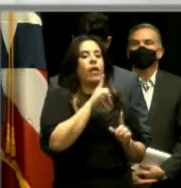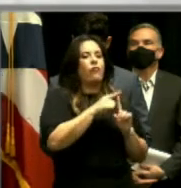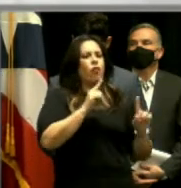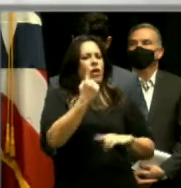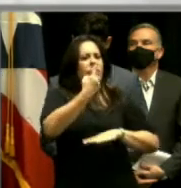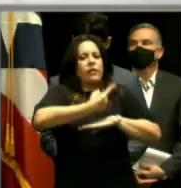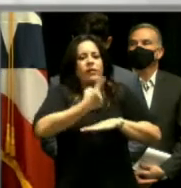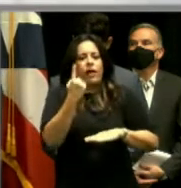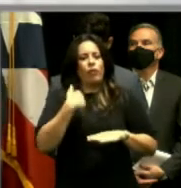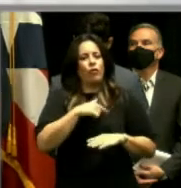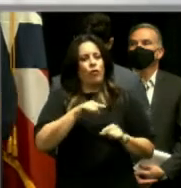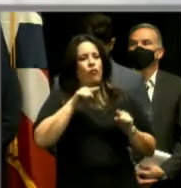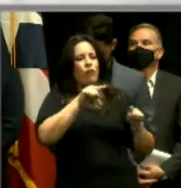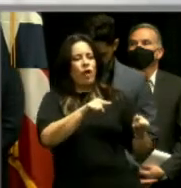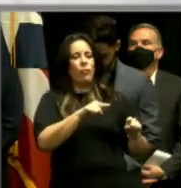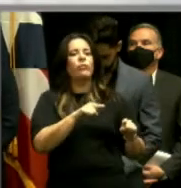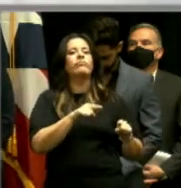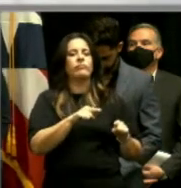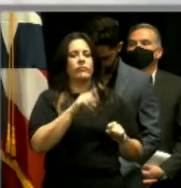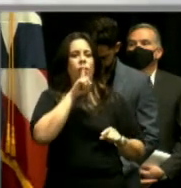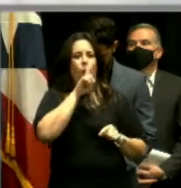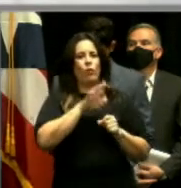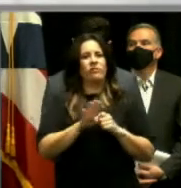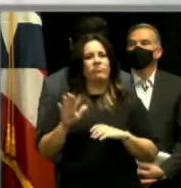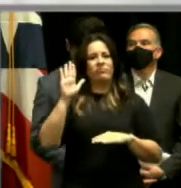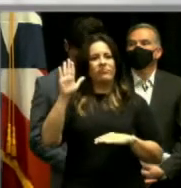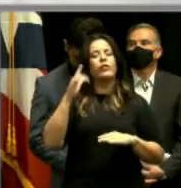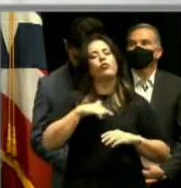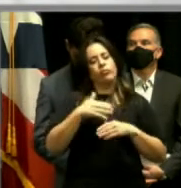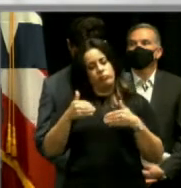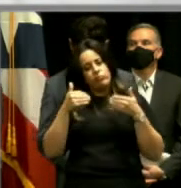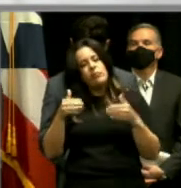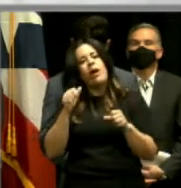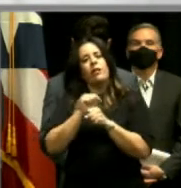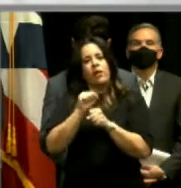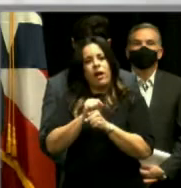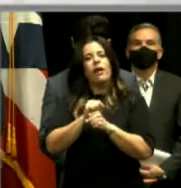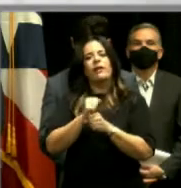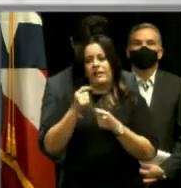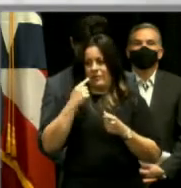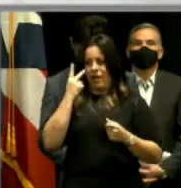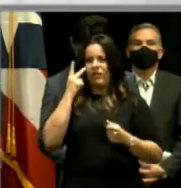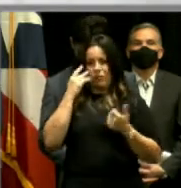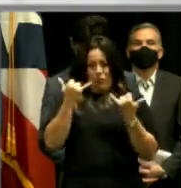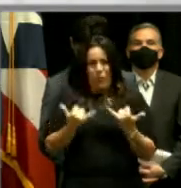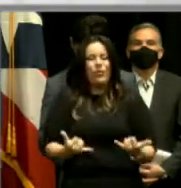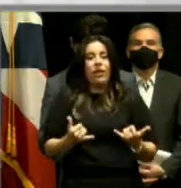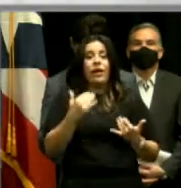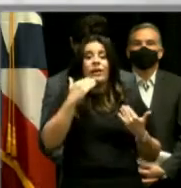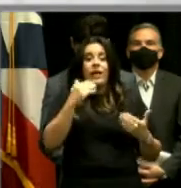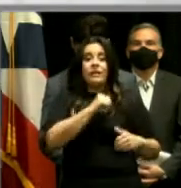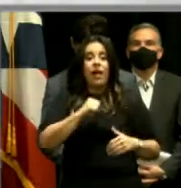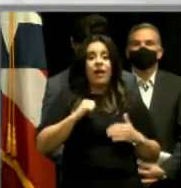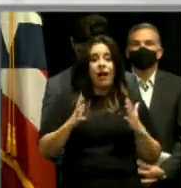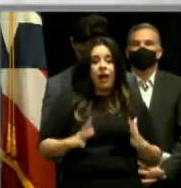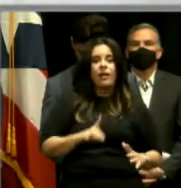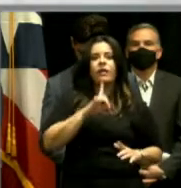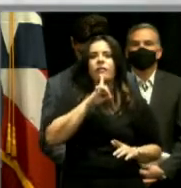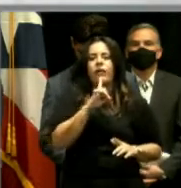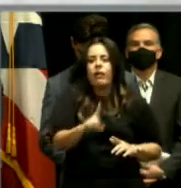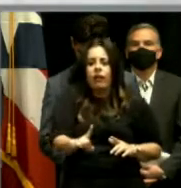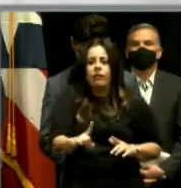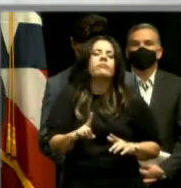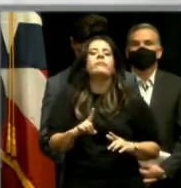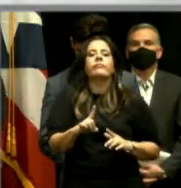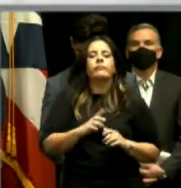día uno cuando estuvimos ahí en la toma de posesión dijo que íbamos a trabajar con esto y estamos trabajando con esto gracias al alcalde que sin duda alguno